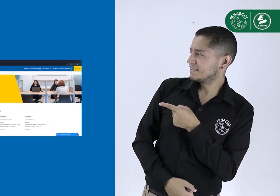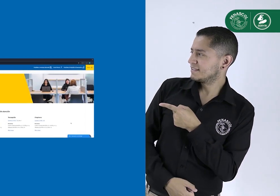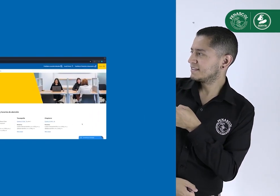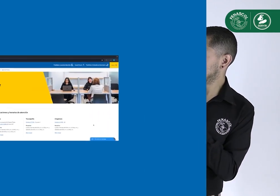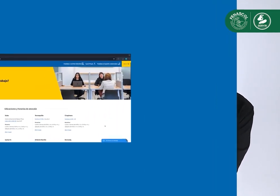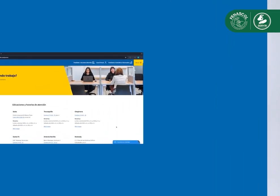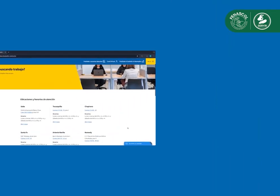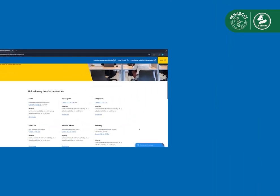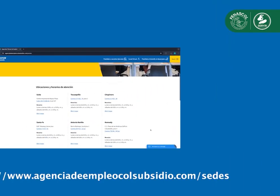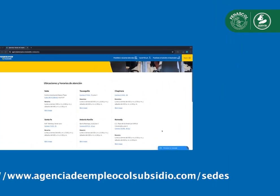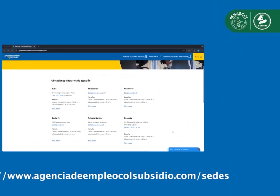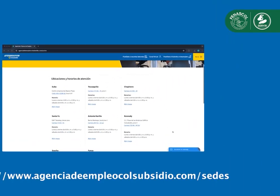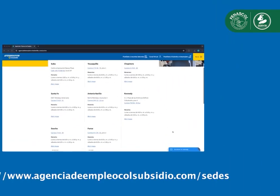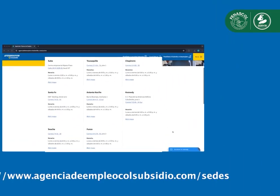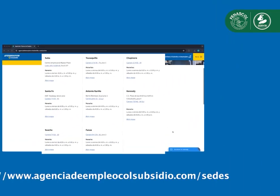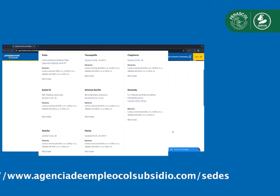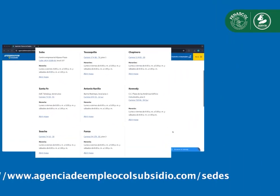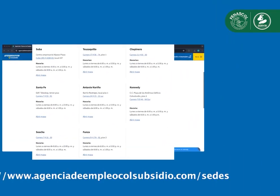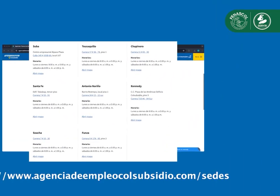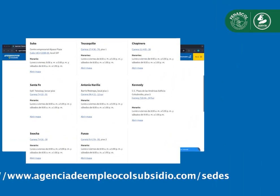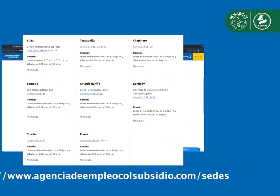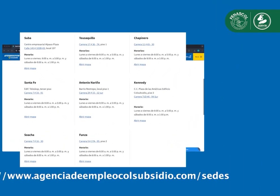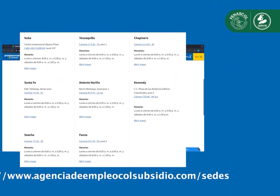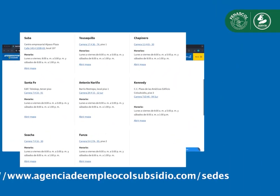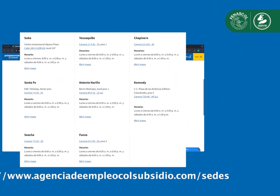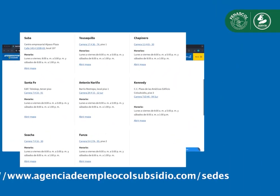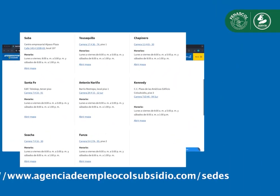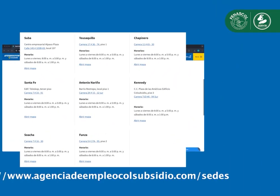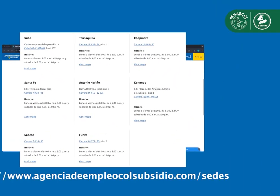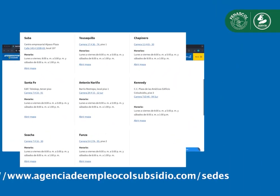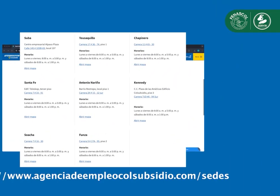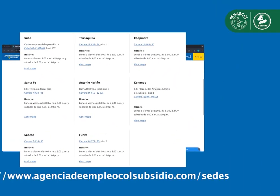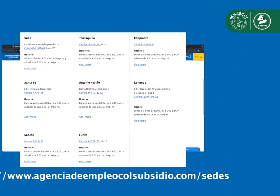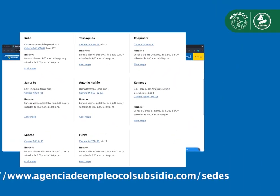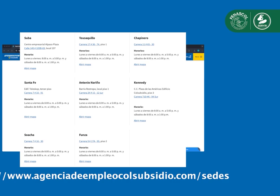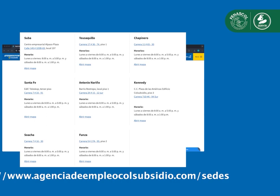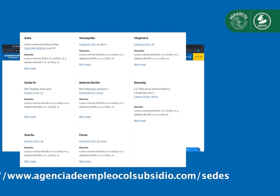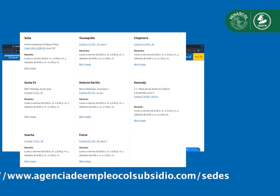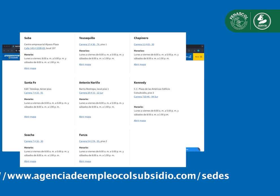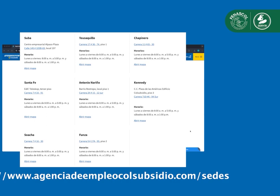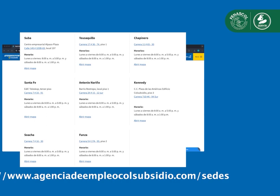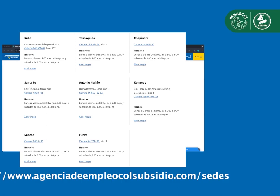en ubicación?